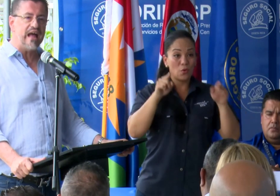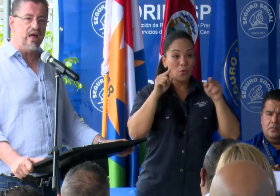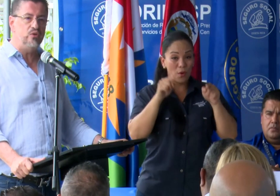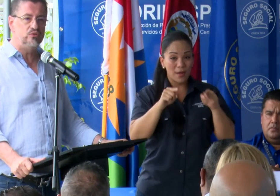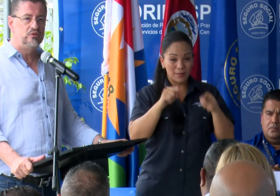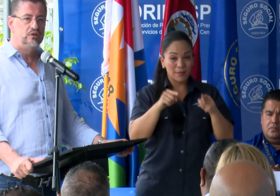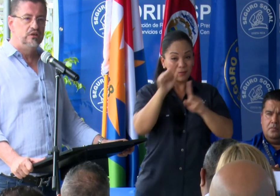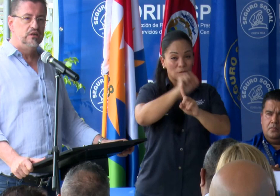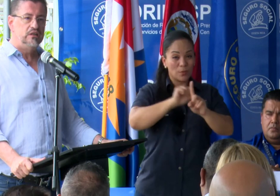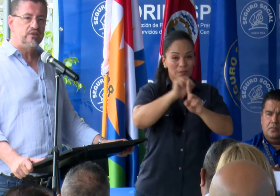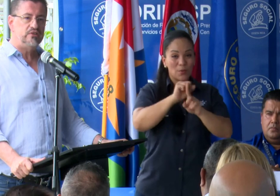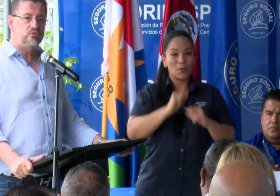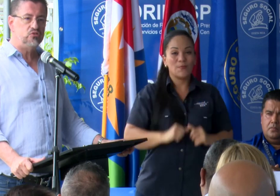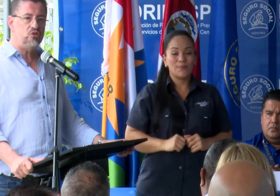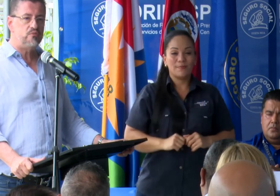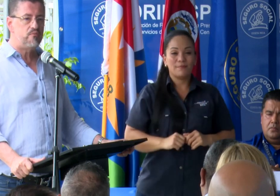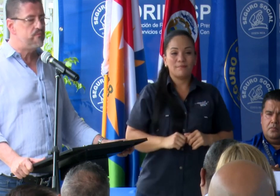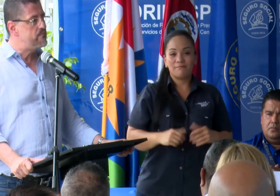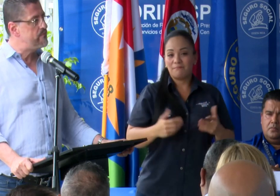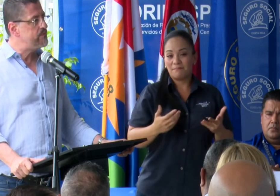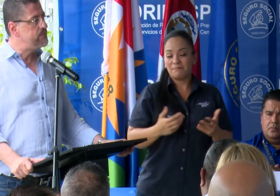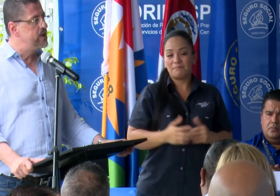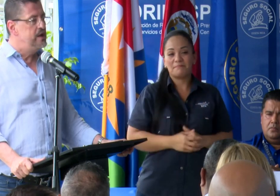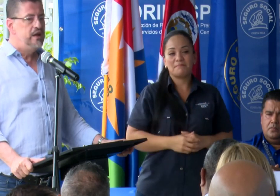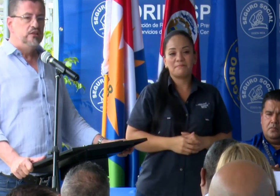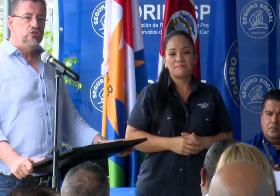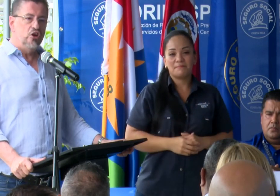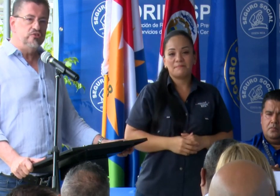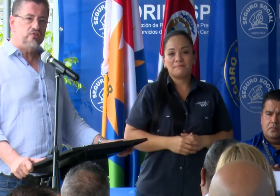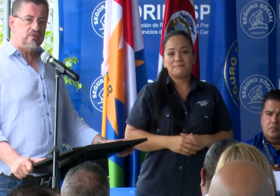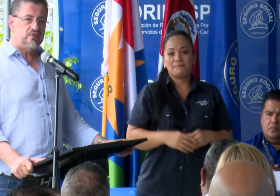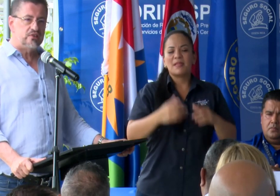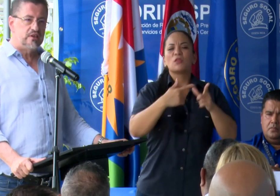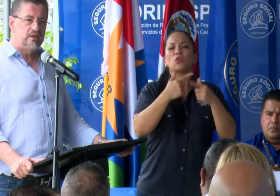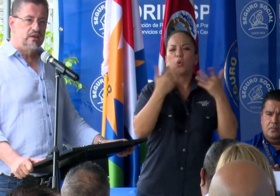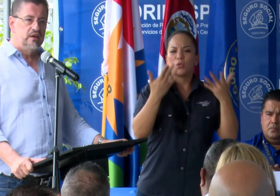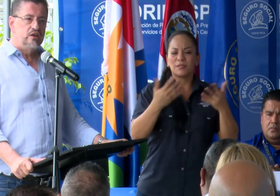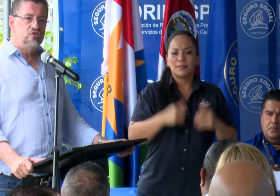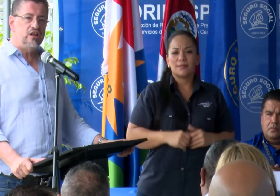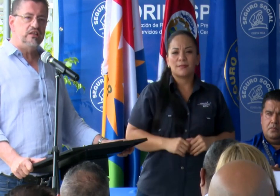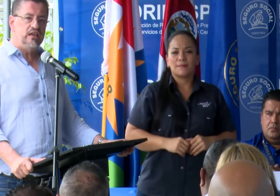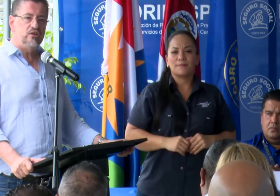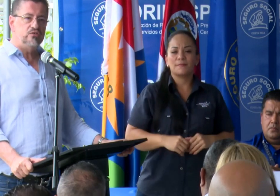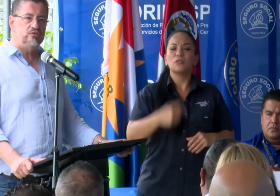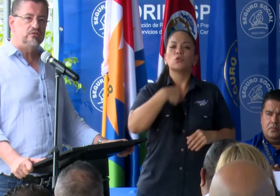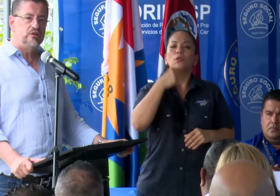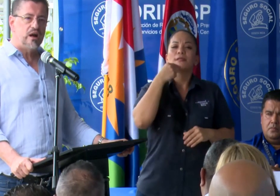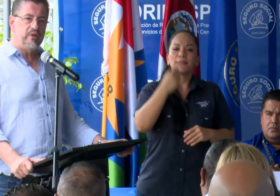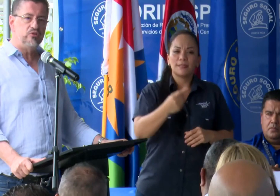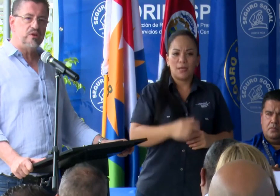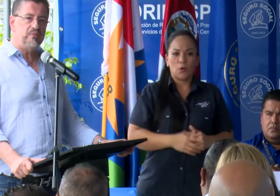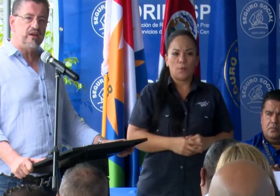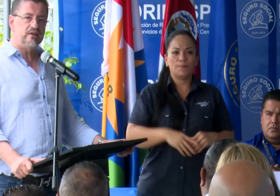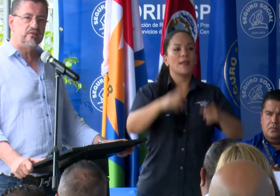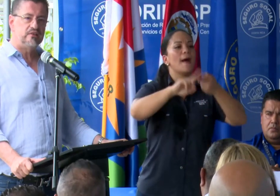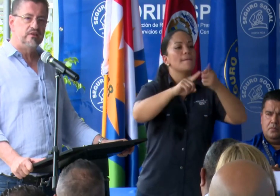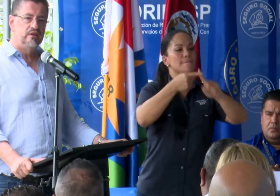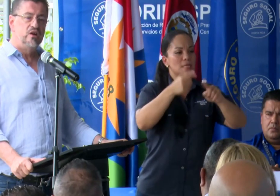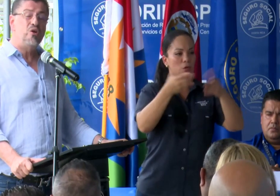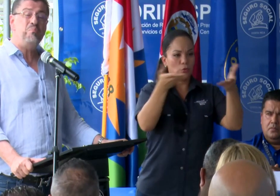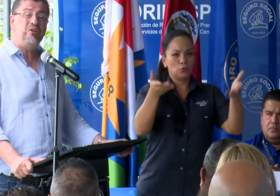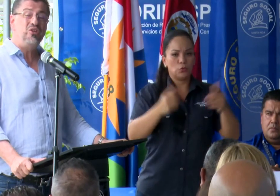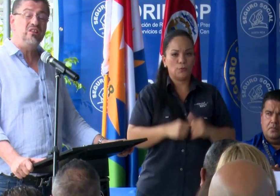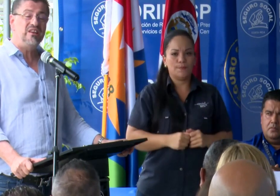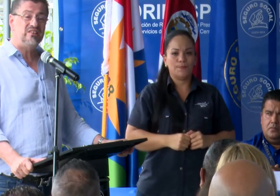estado de la situación. Entonces, yo les digo, amigos y amigas,